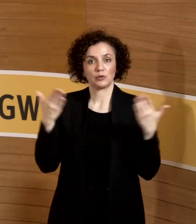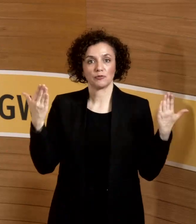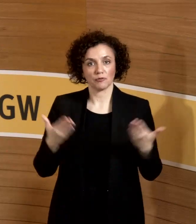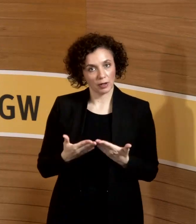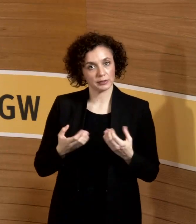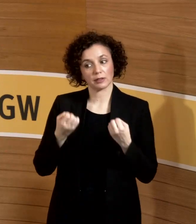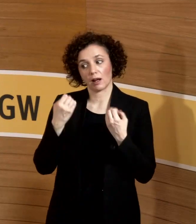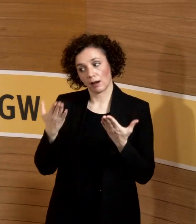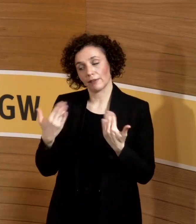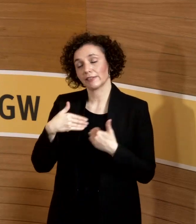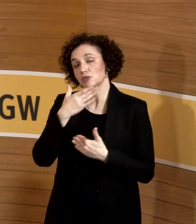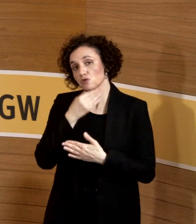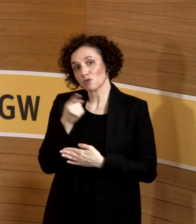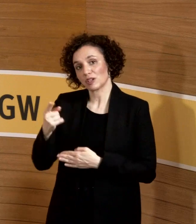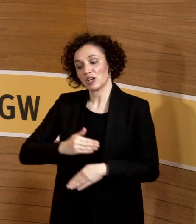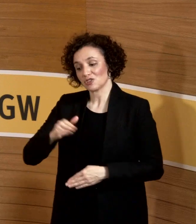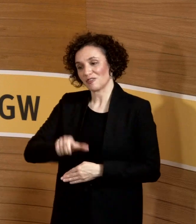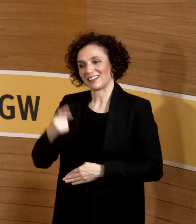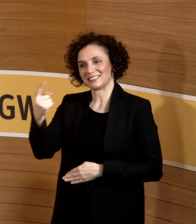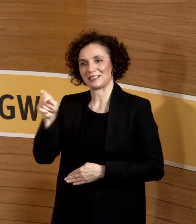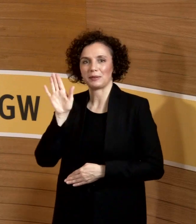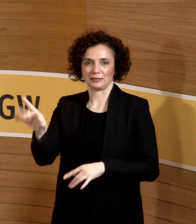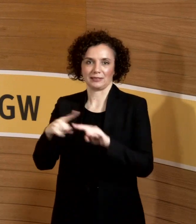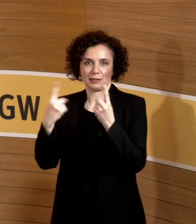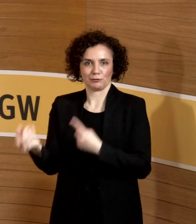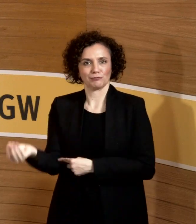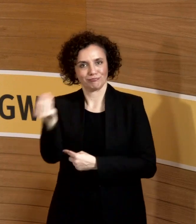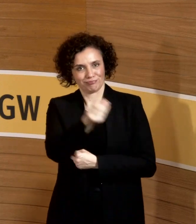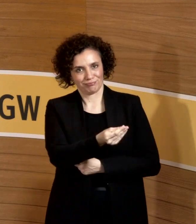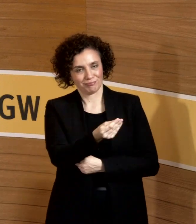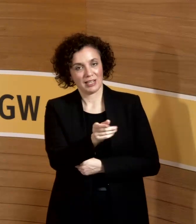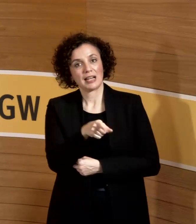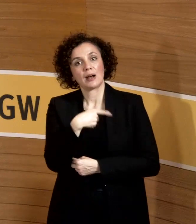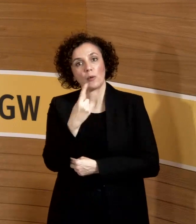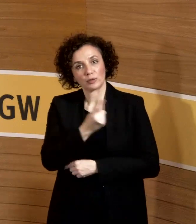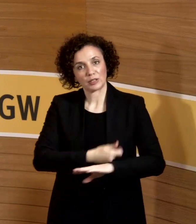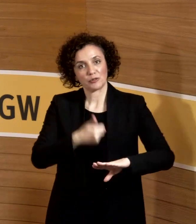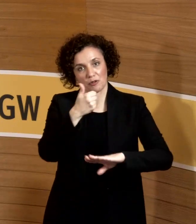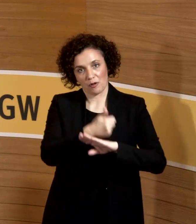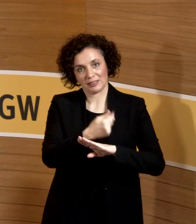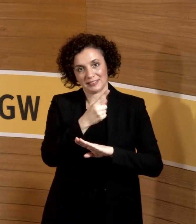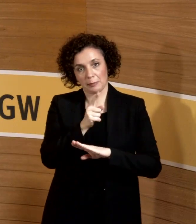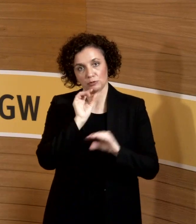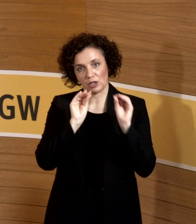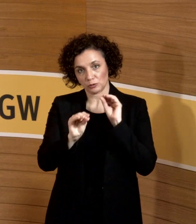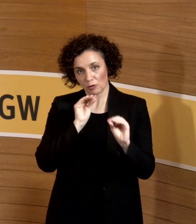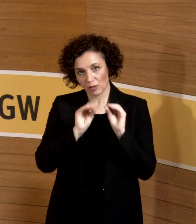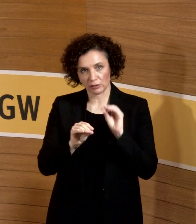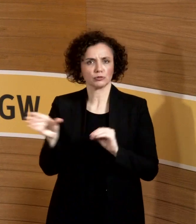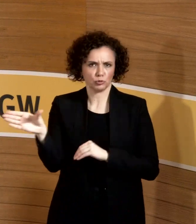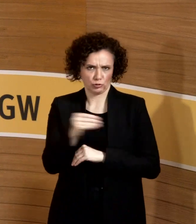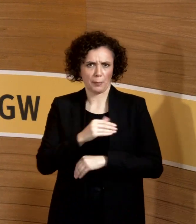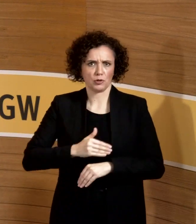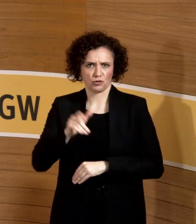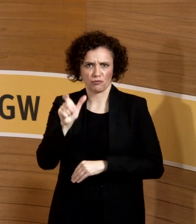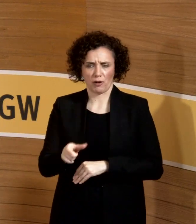Blatt von uns vorliegt. Und der Ausfüllende, der meist der Vorgesetzte ist, zusammen mit der Schwangeren nach